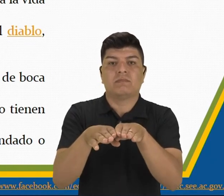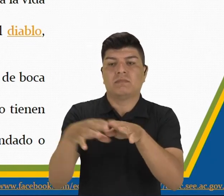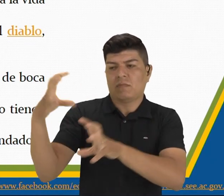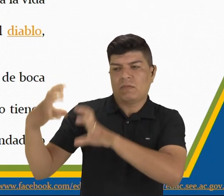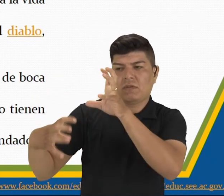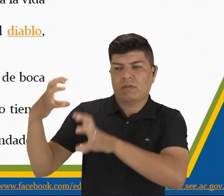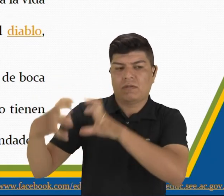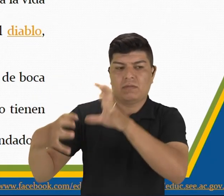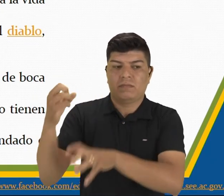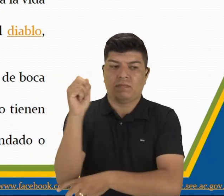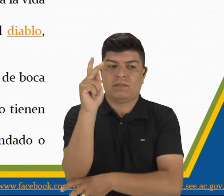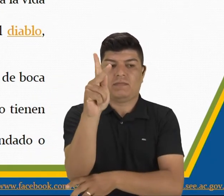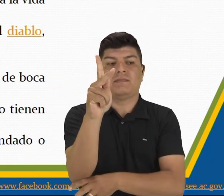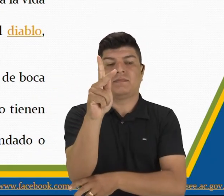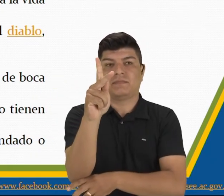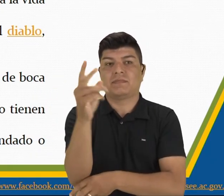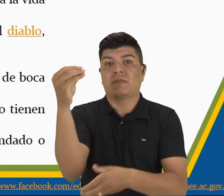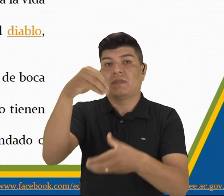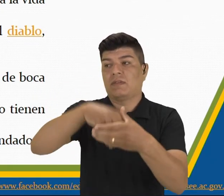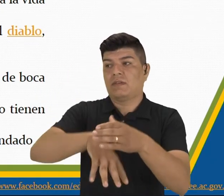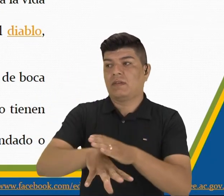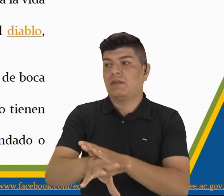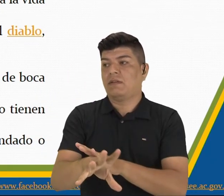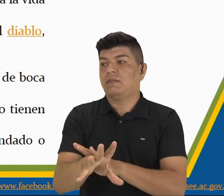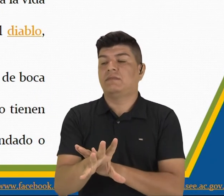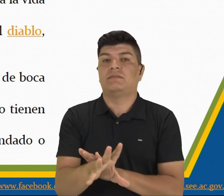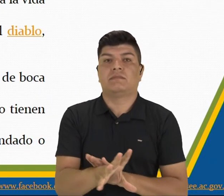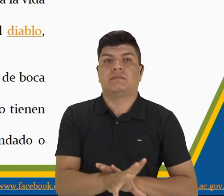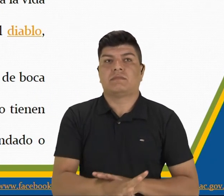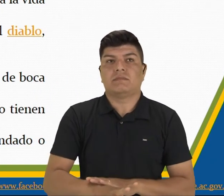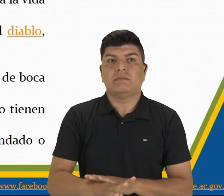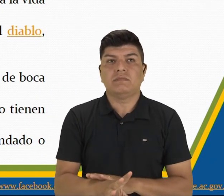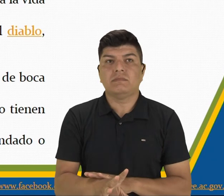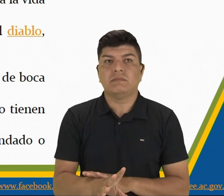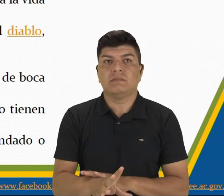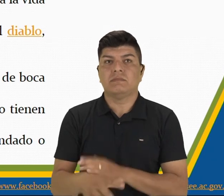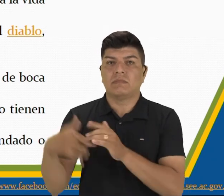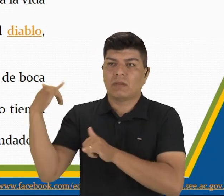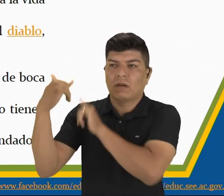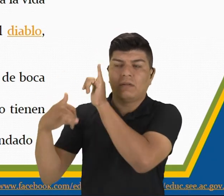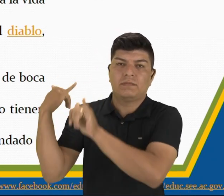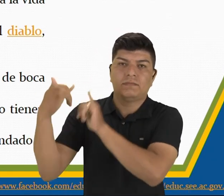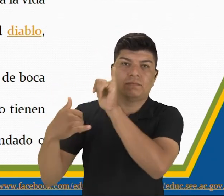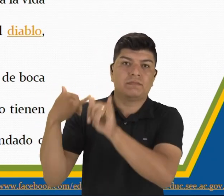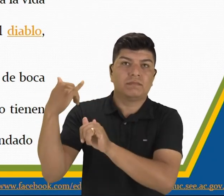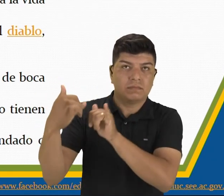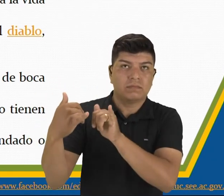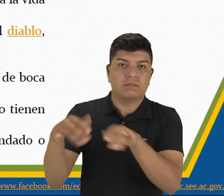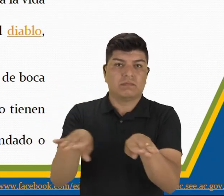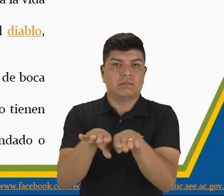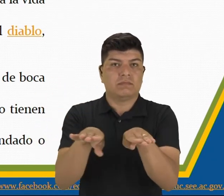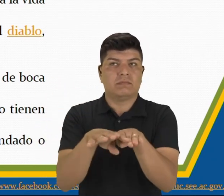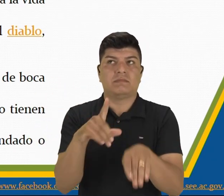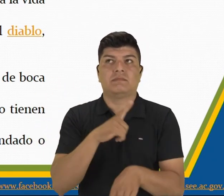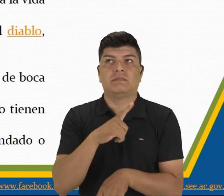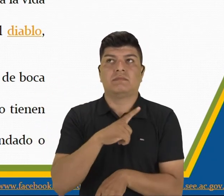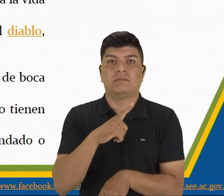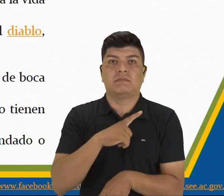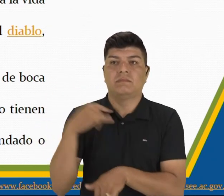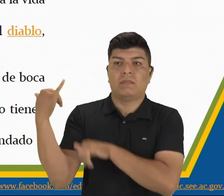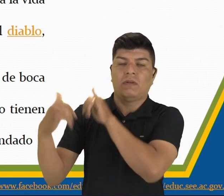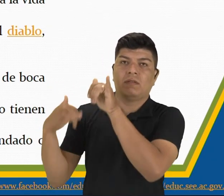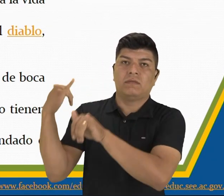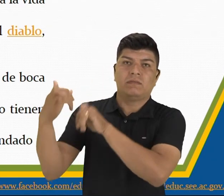Dentro de las leyendas temáticas, también tenemos las